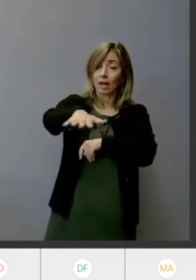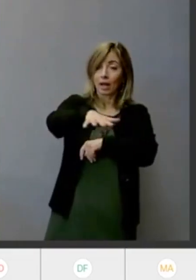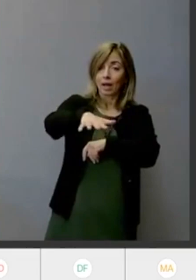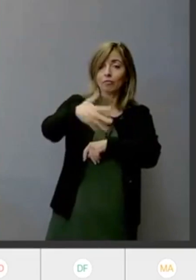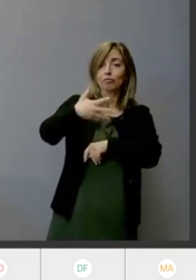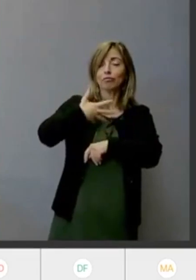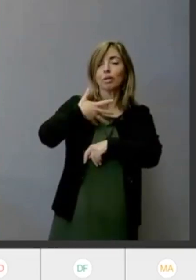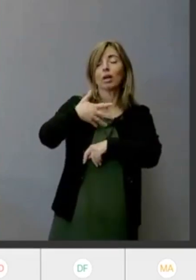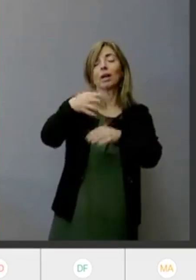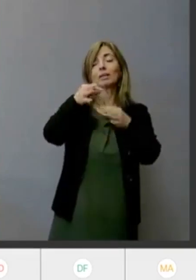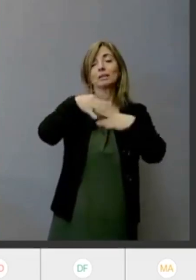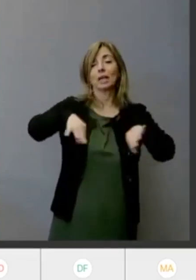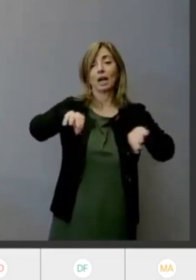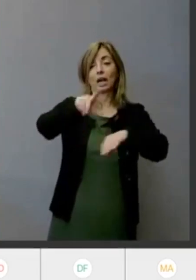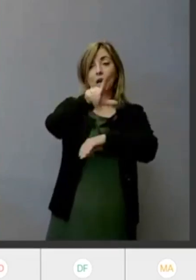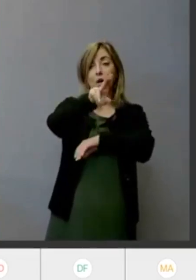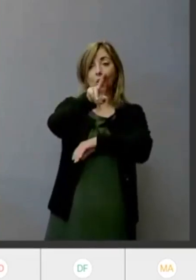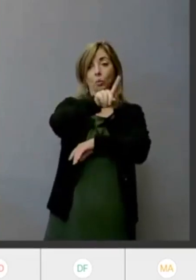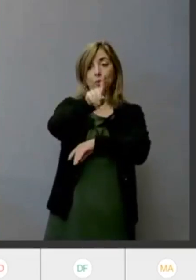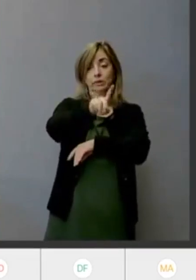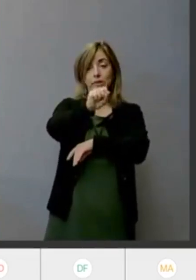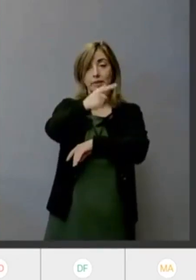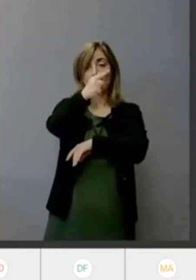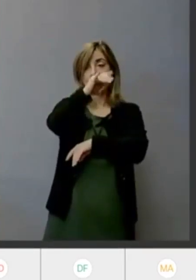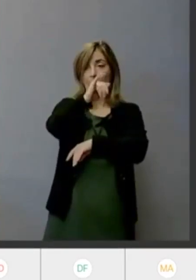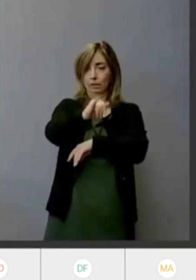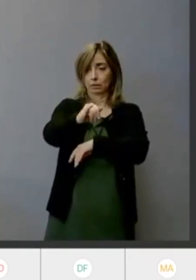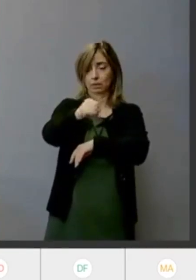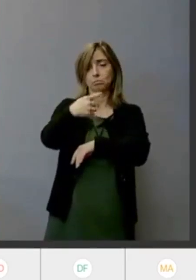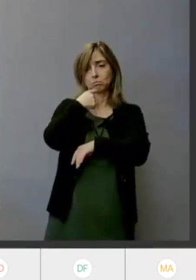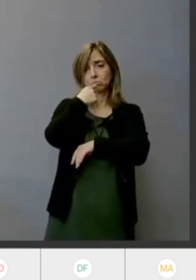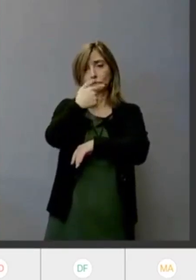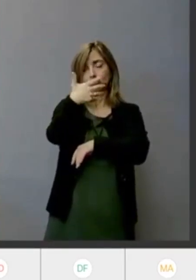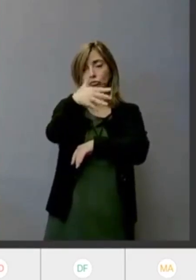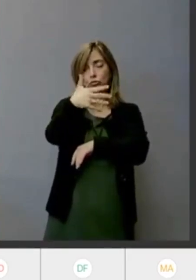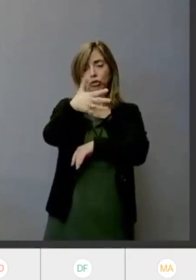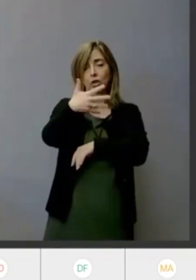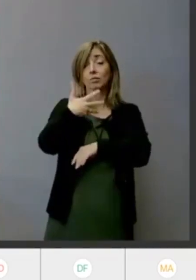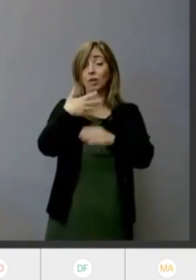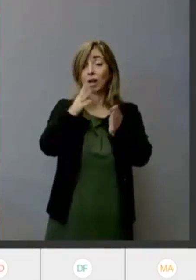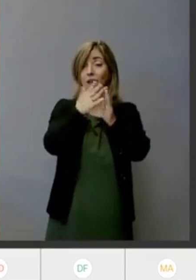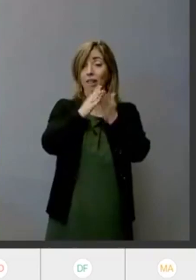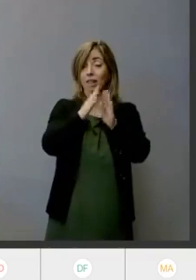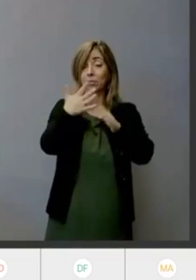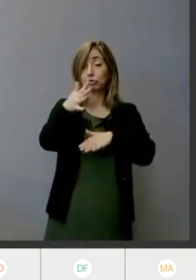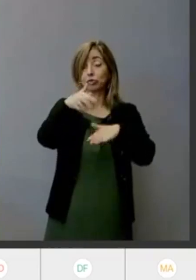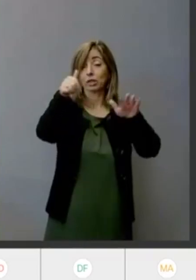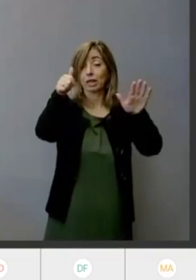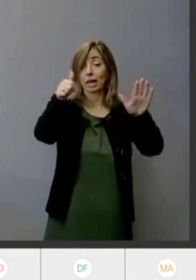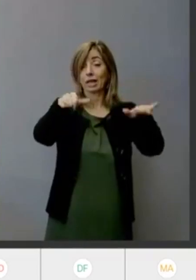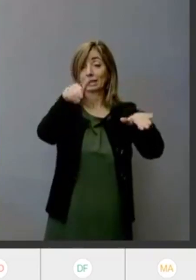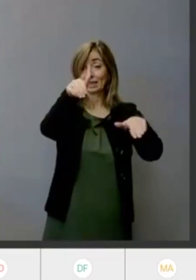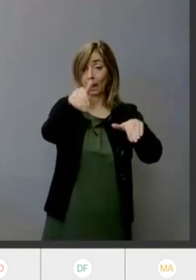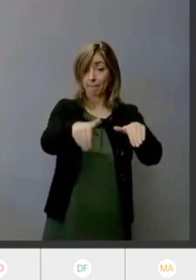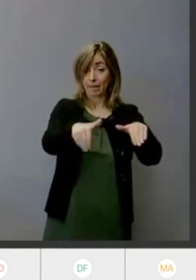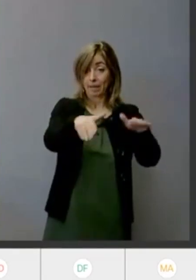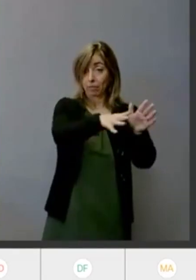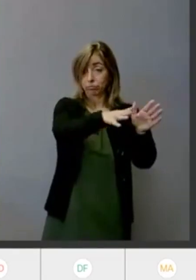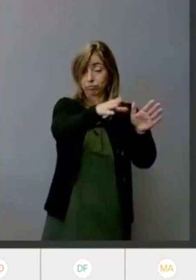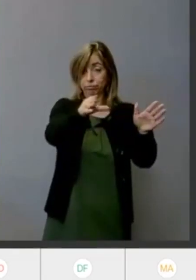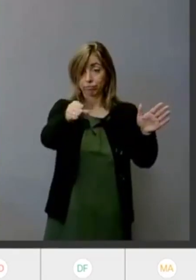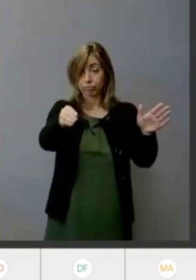come già ricordato circa 6.000 volumi presenta anche l'auditorium l'area per i laboratori e le attività